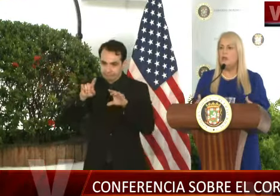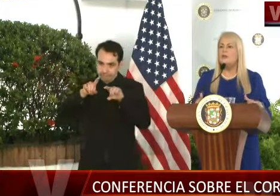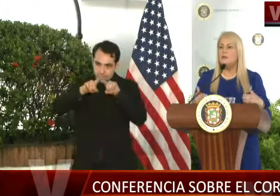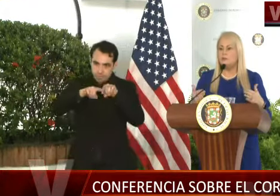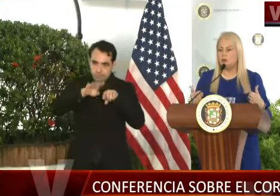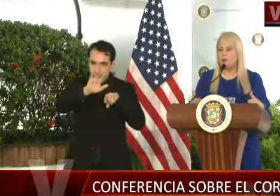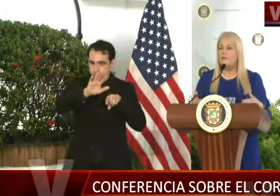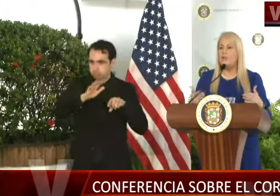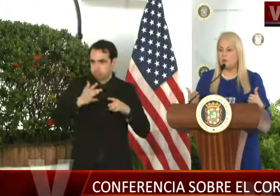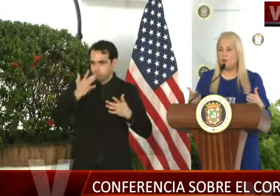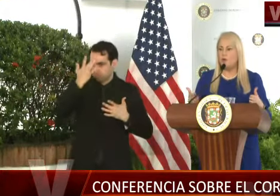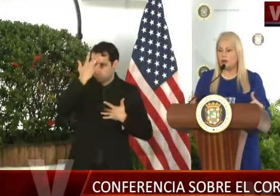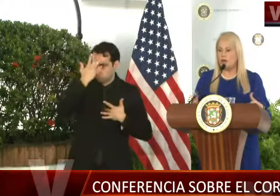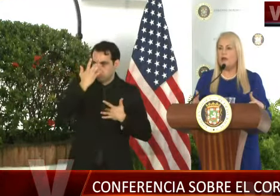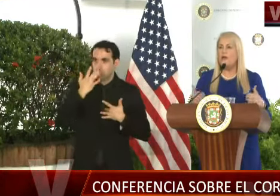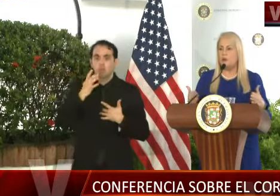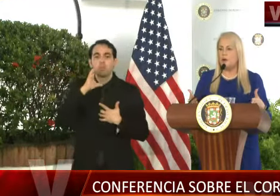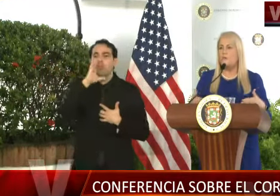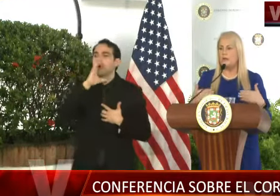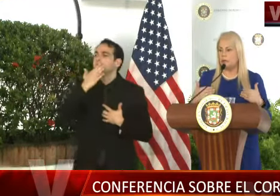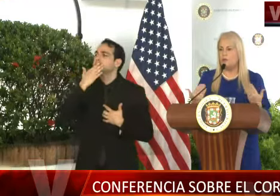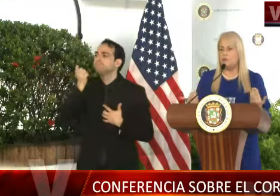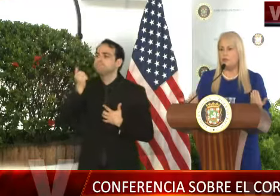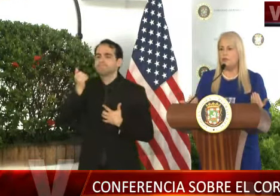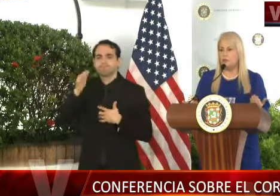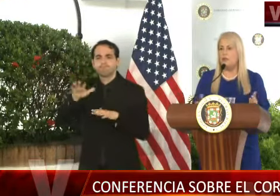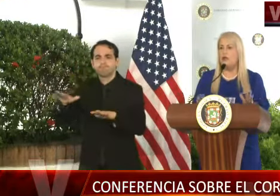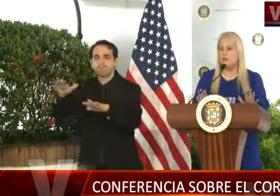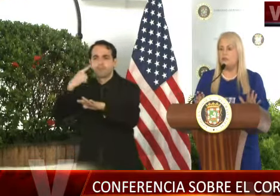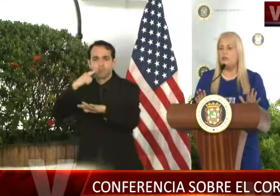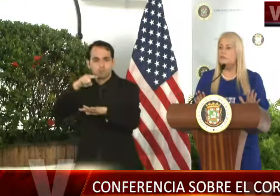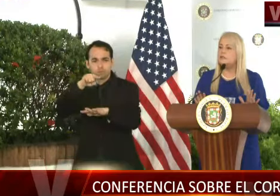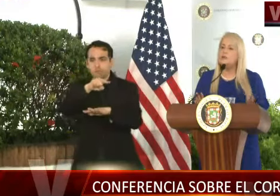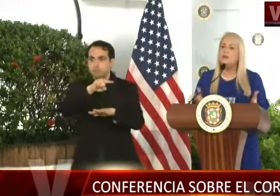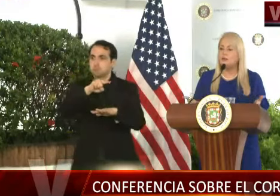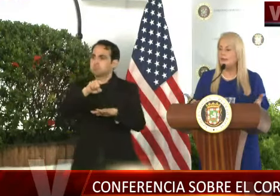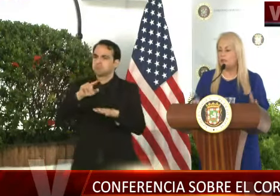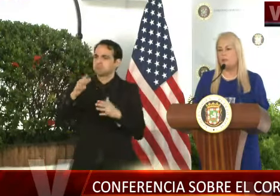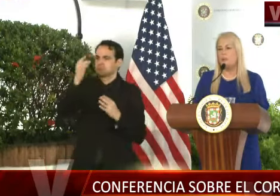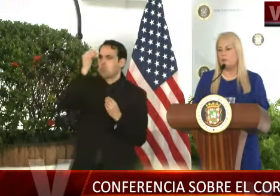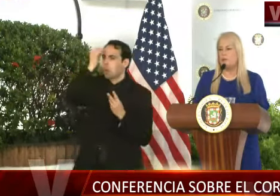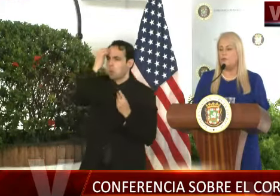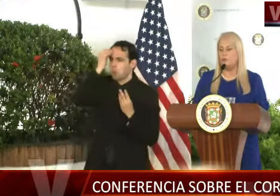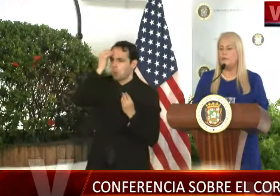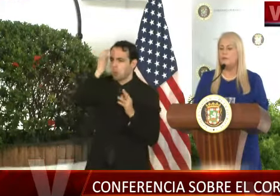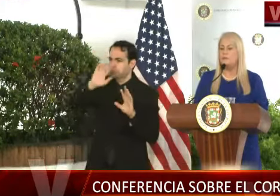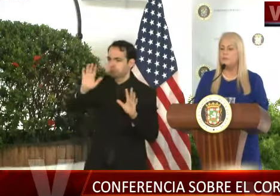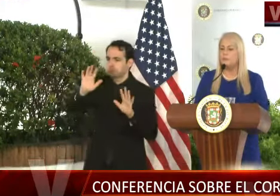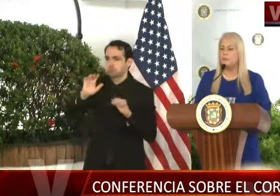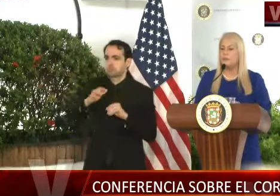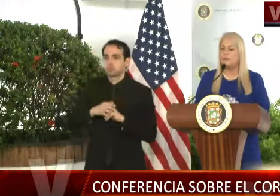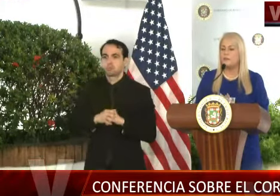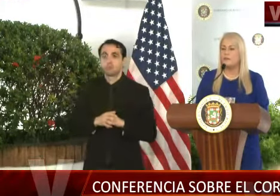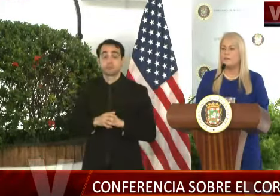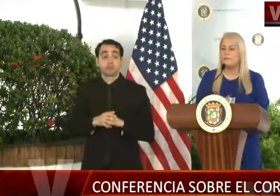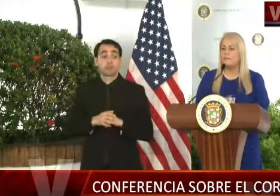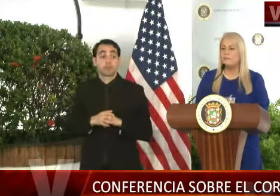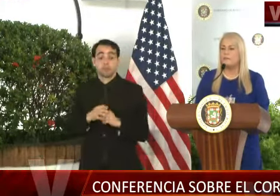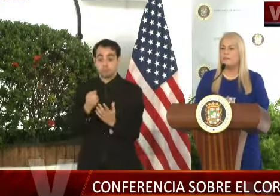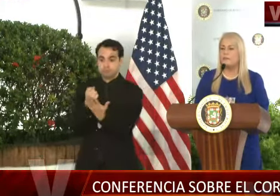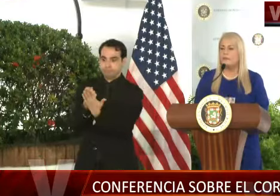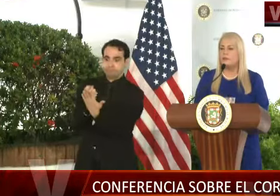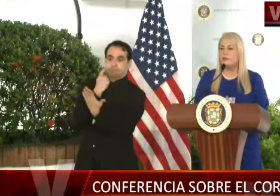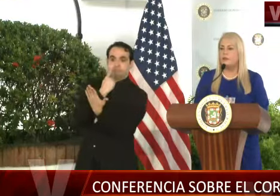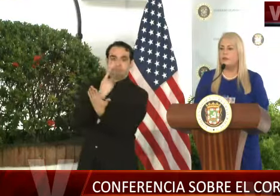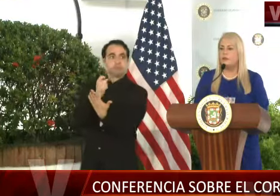condición, se les buscará el mejor lugar adecuado para la condición que ellos tengan, así que en ese sentido no deben tener ninguna preocupación. están preguntando sobre